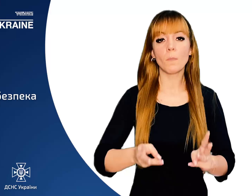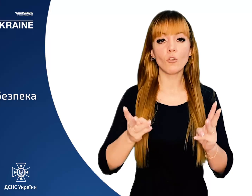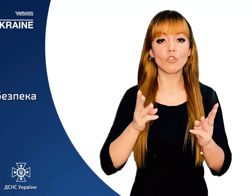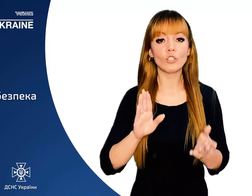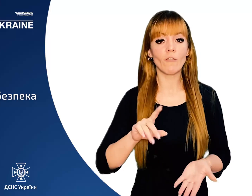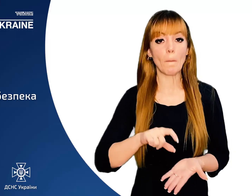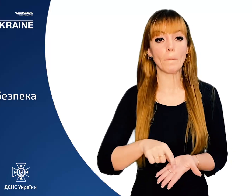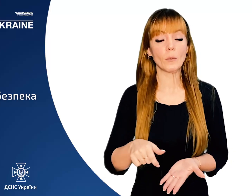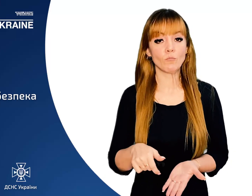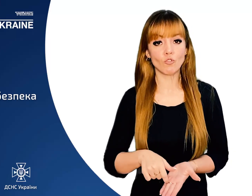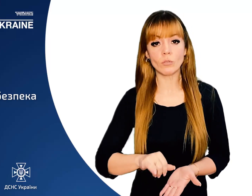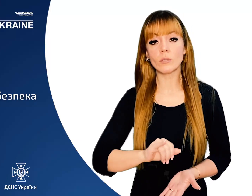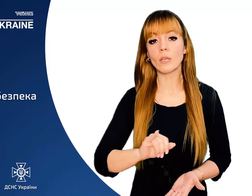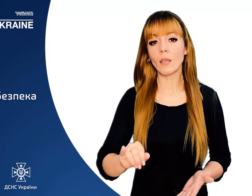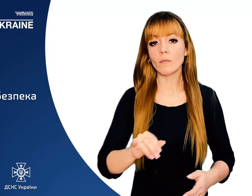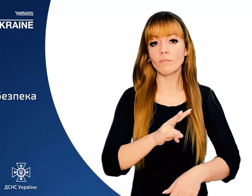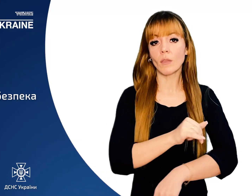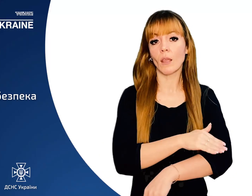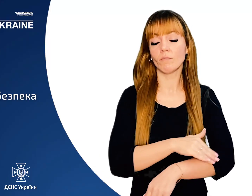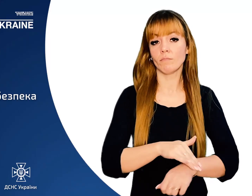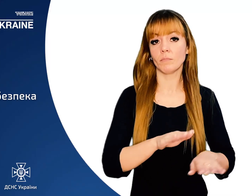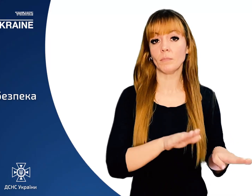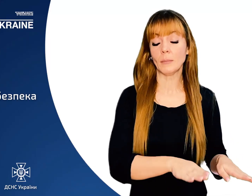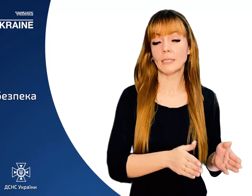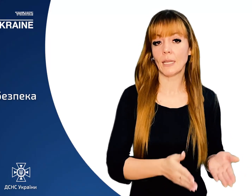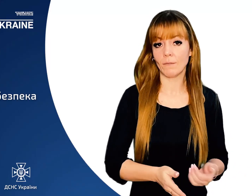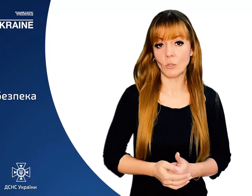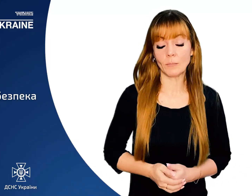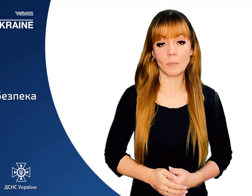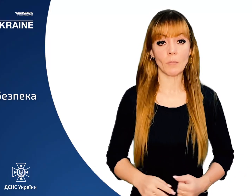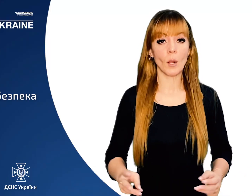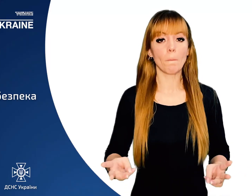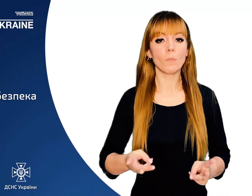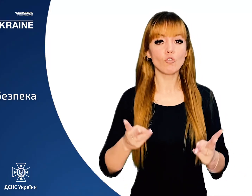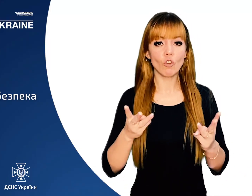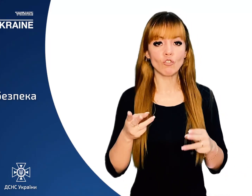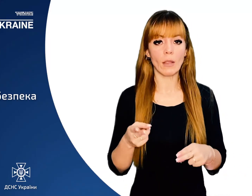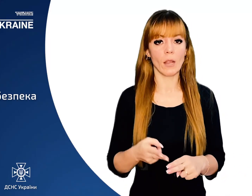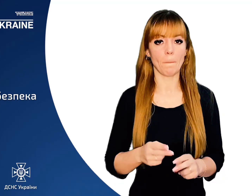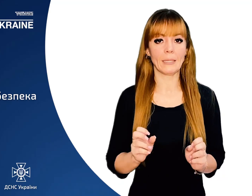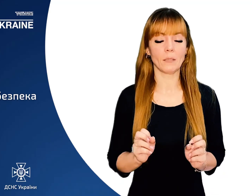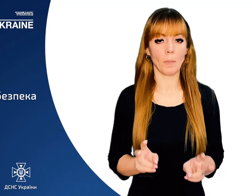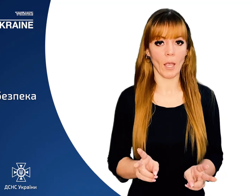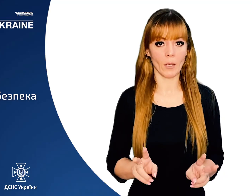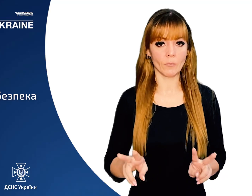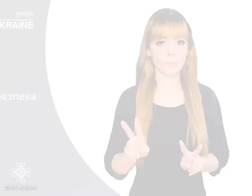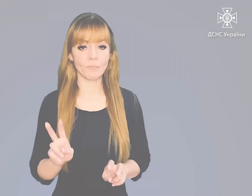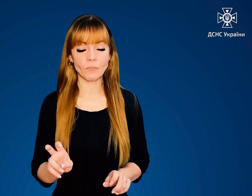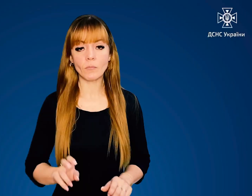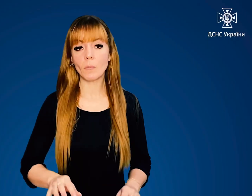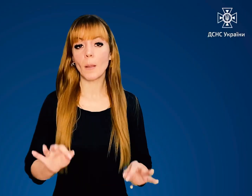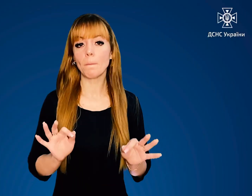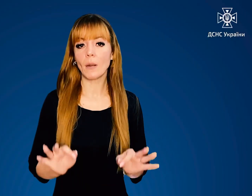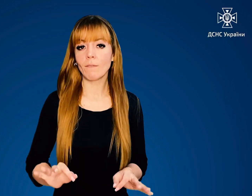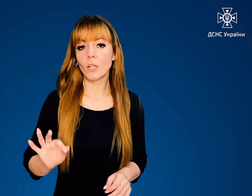Пожежа у приміщенні та на відкритій місцевості Пожежна небезпека Правильно